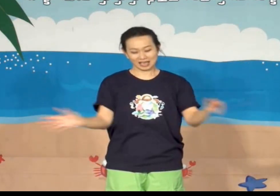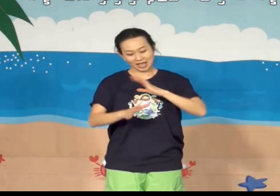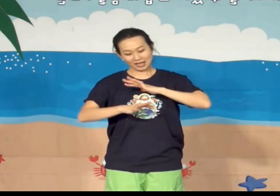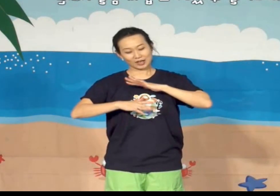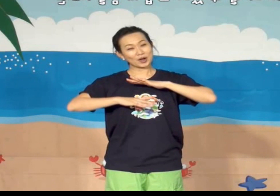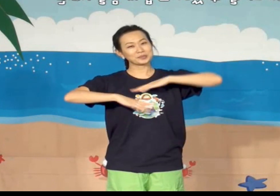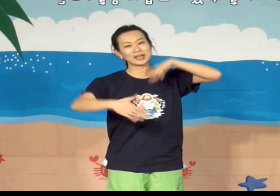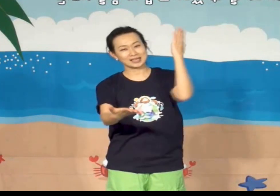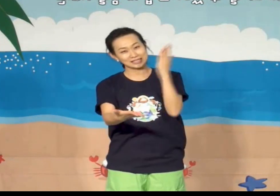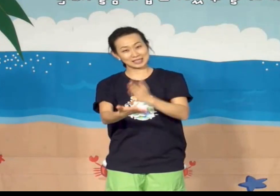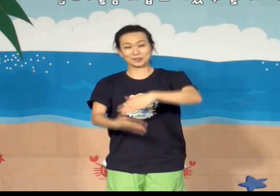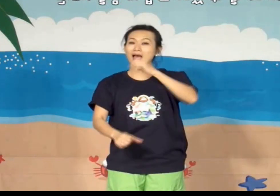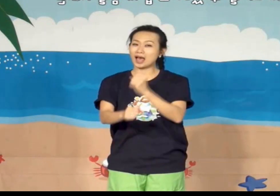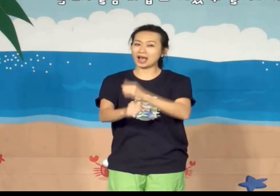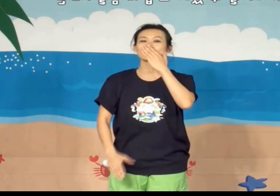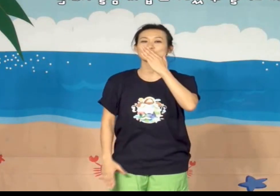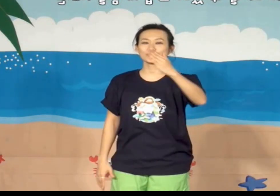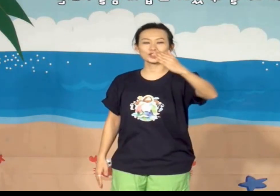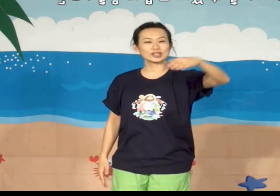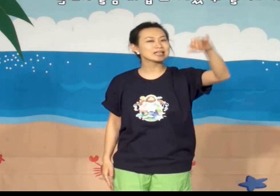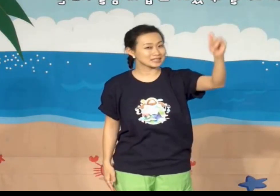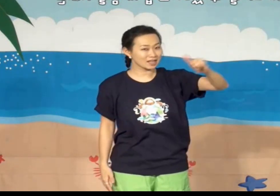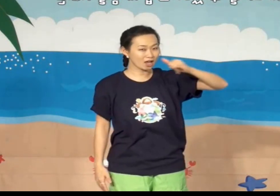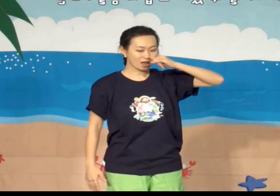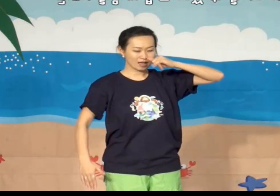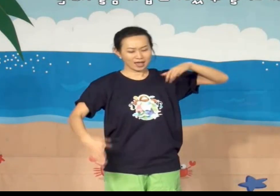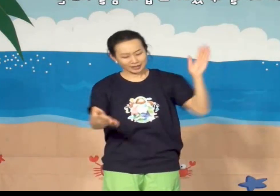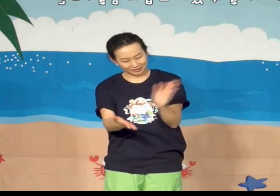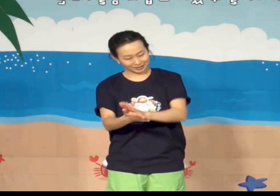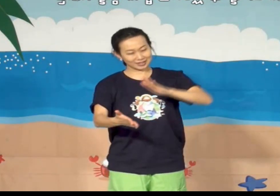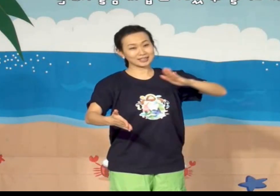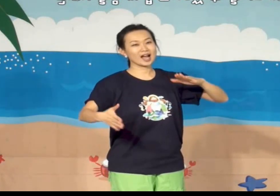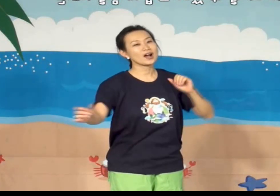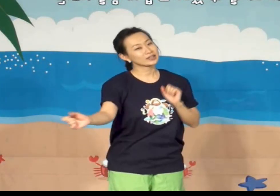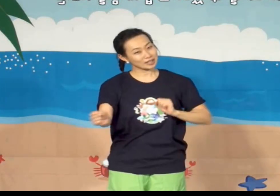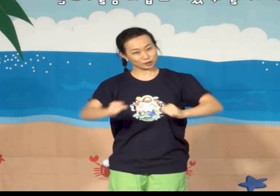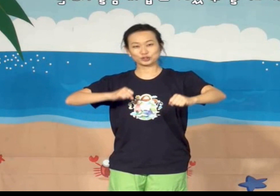겁내지만 할 수 있어 뜨겁게